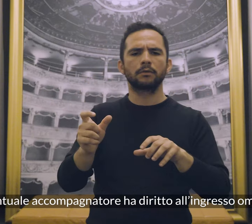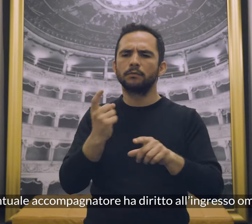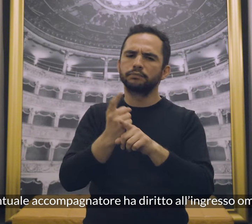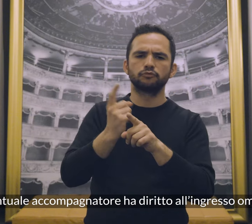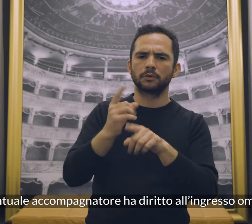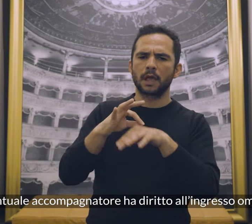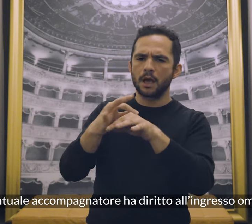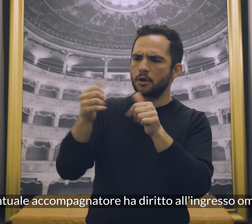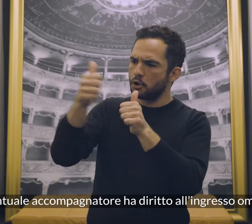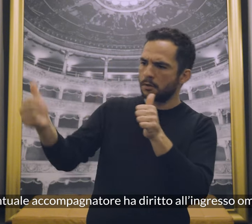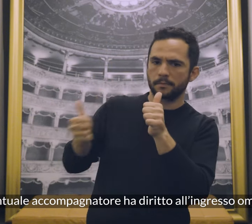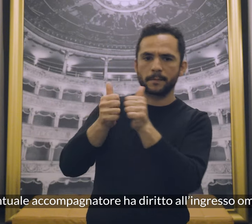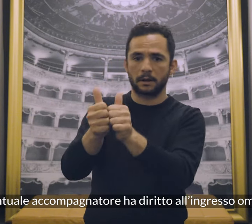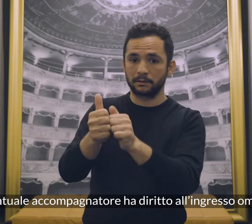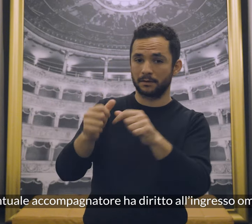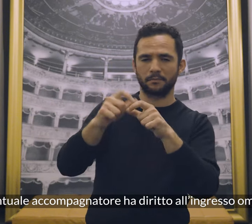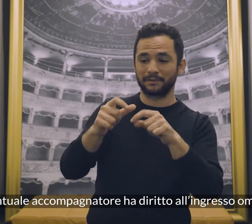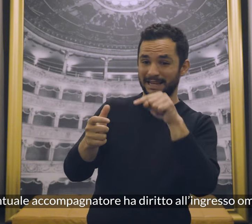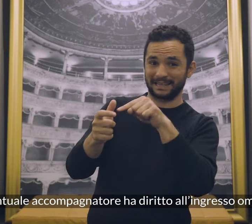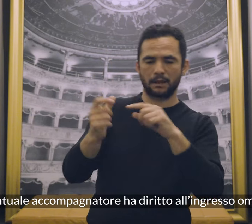accompagnatore ha diritto all'ingresso omaggio.